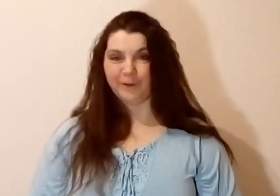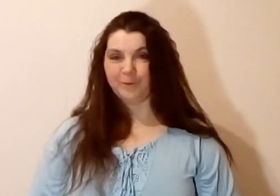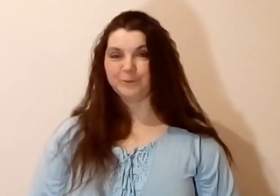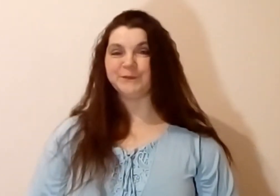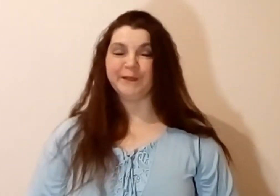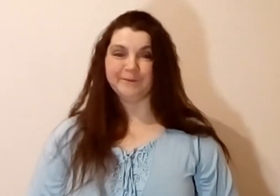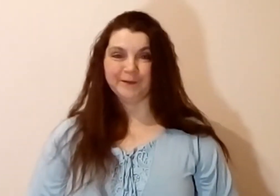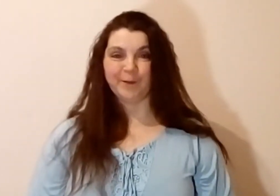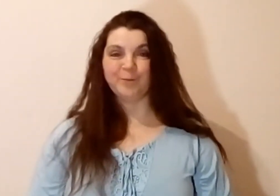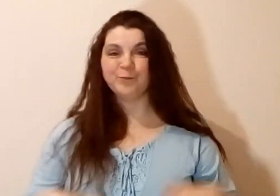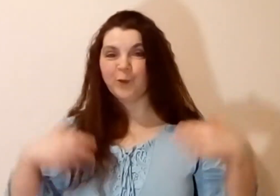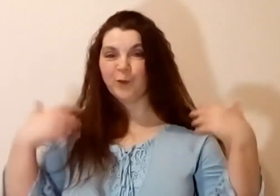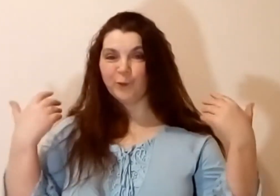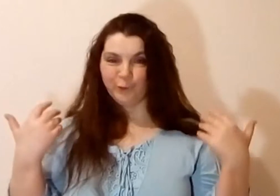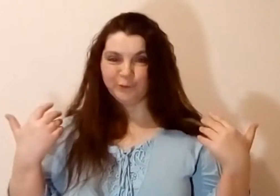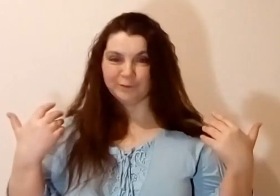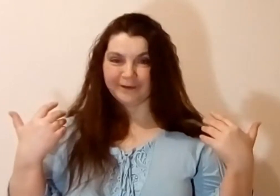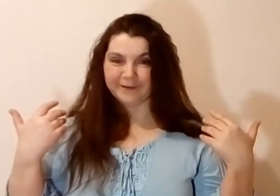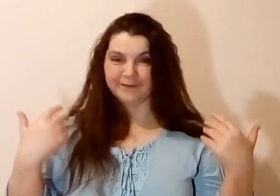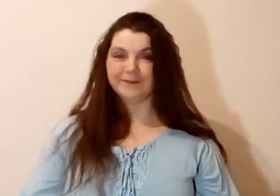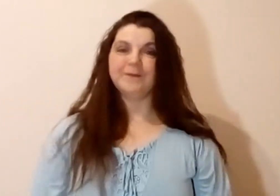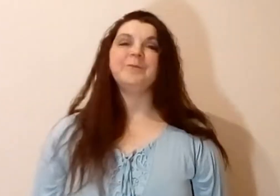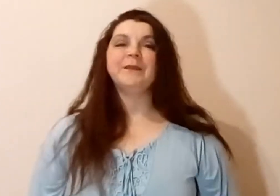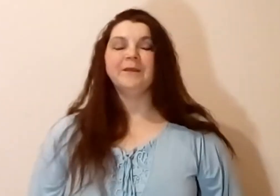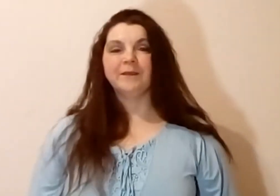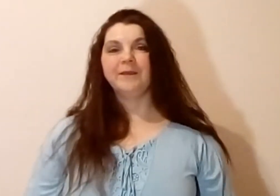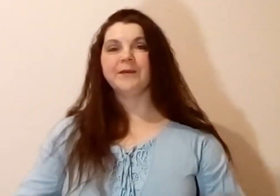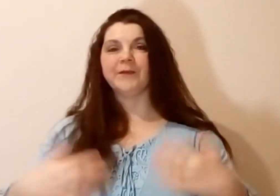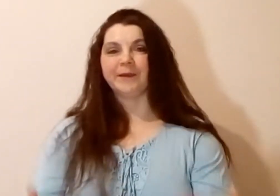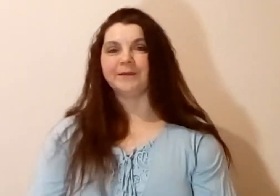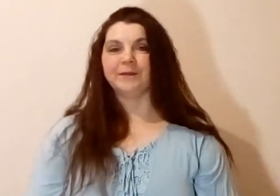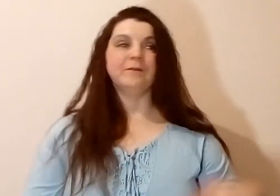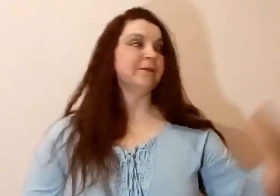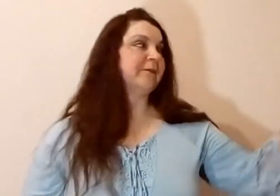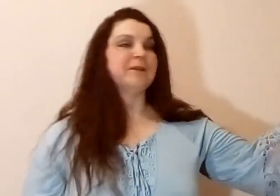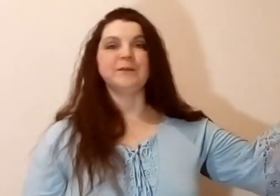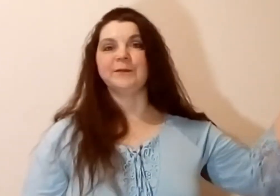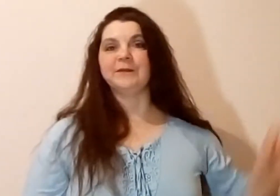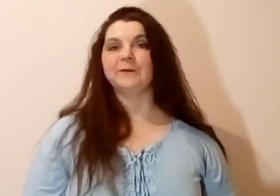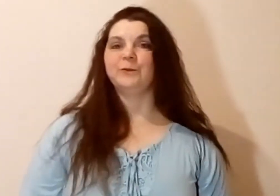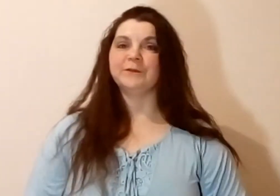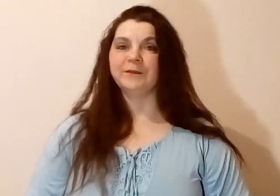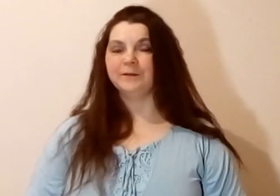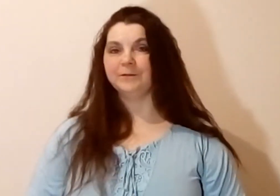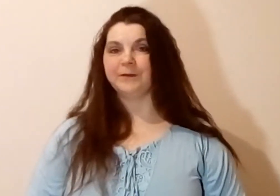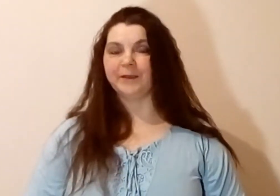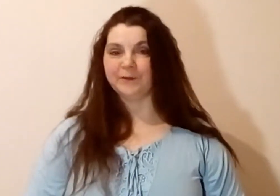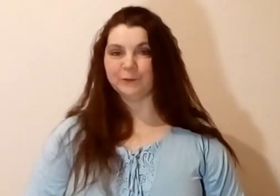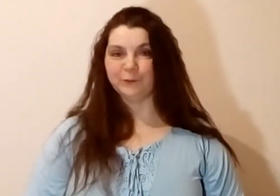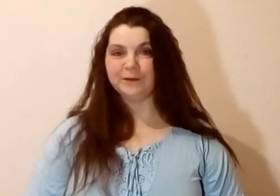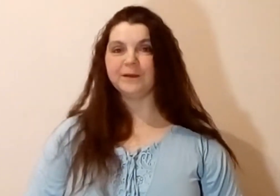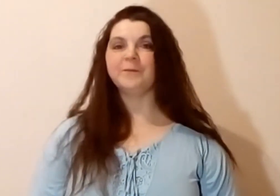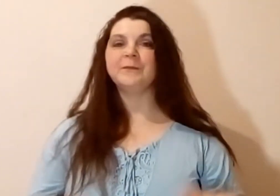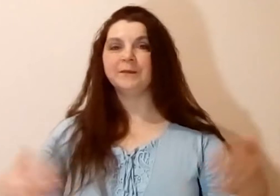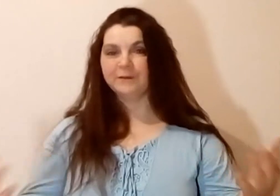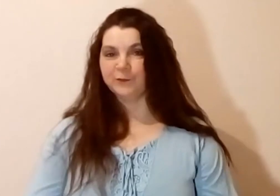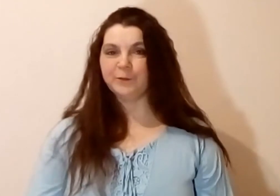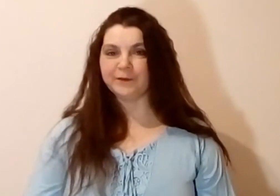человеком, улыбаетесь, и говорите, в зависимости от времени суток, доброе